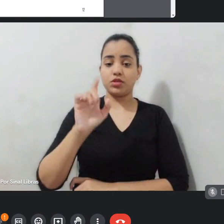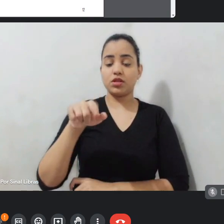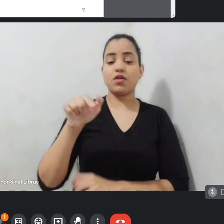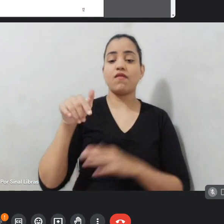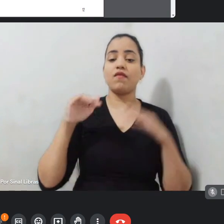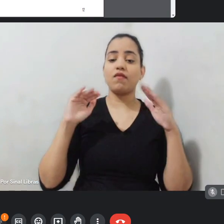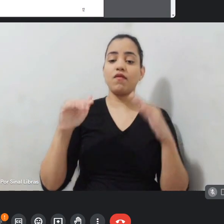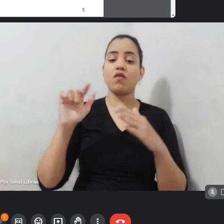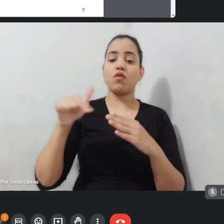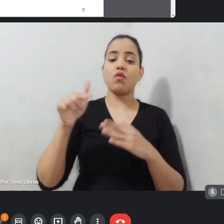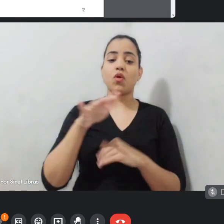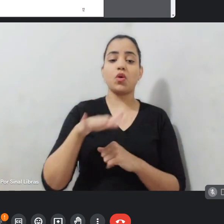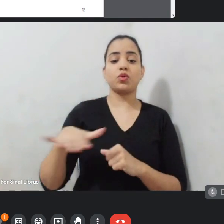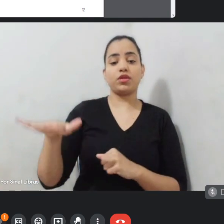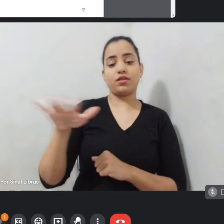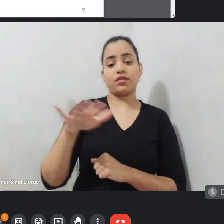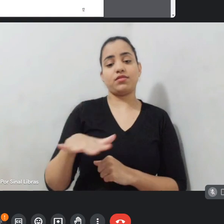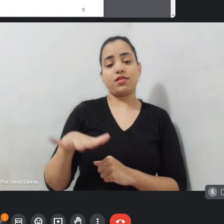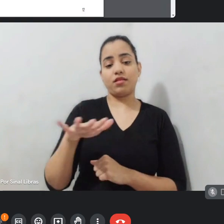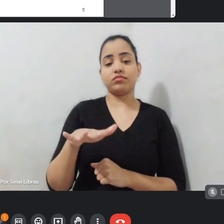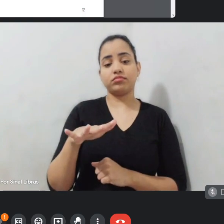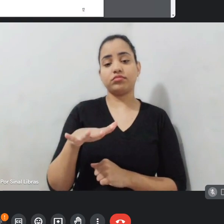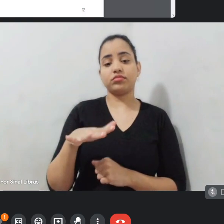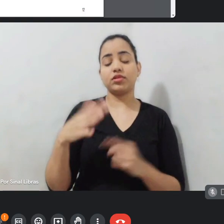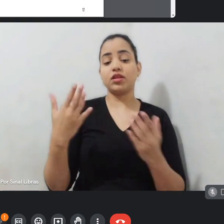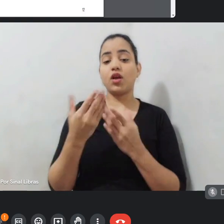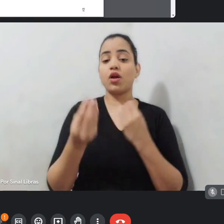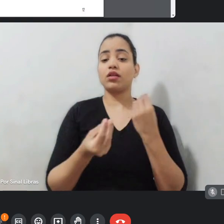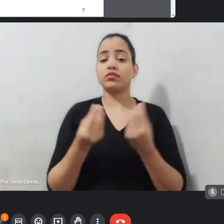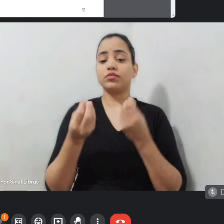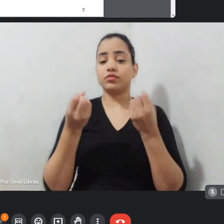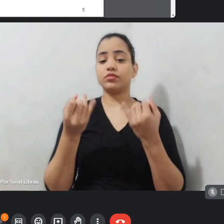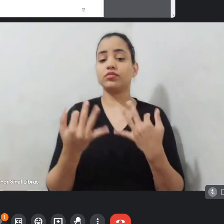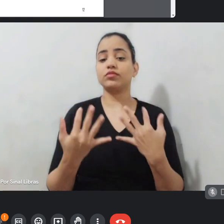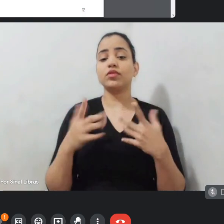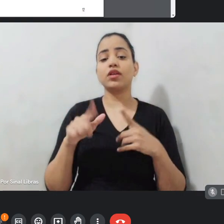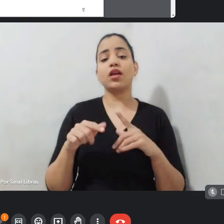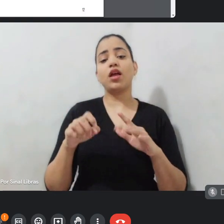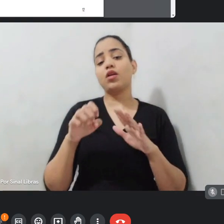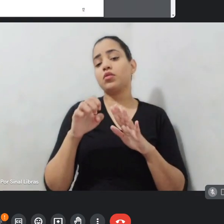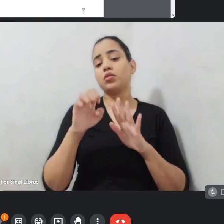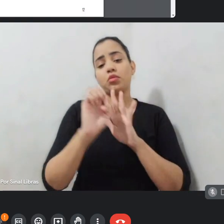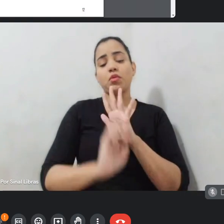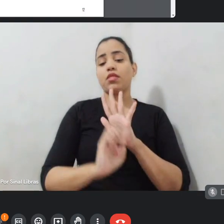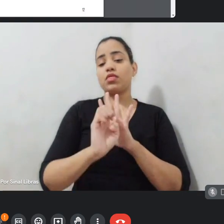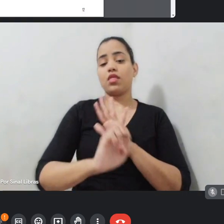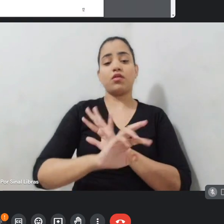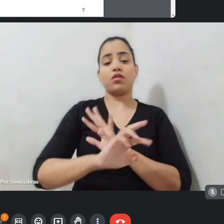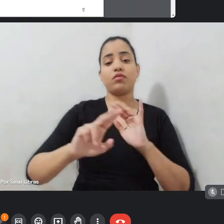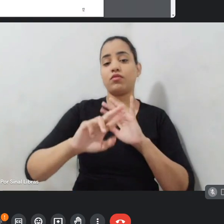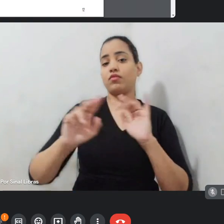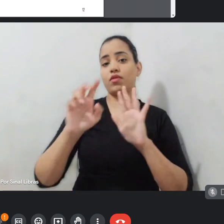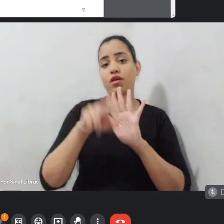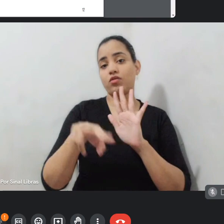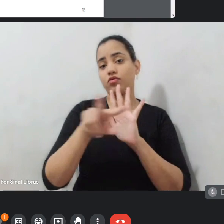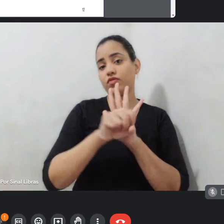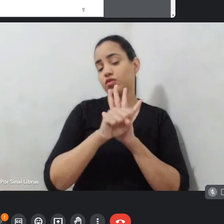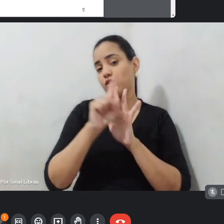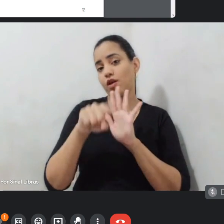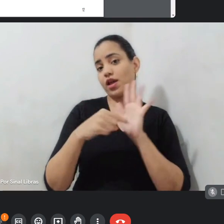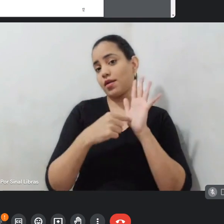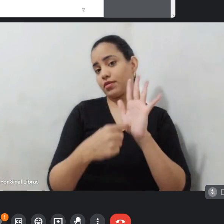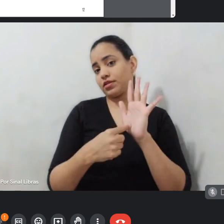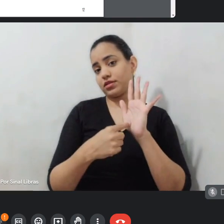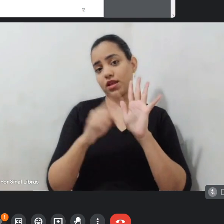edital mais turística, é uma edital que não é audiovisual, é uma apresentação, é um edital de fomento, e aí lembrar o seguinte,